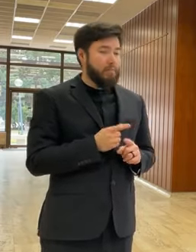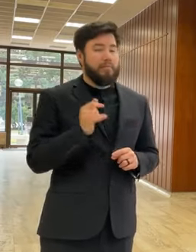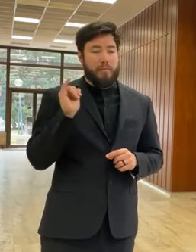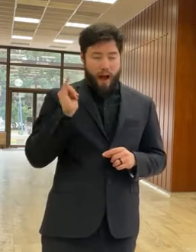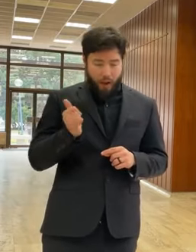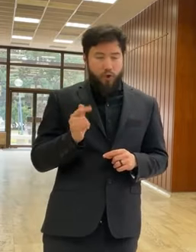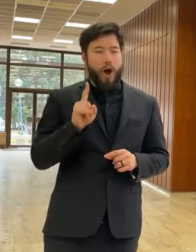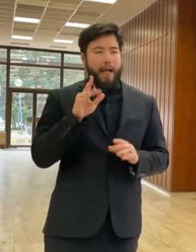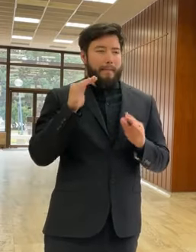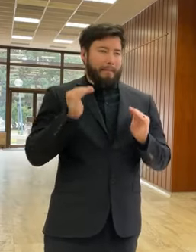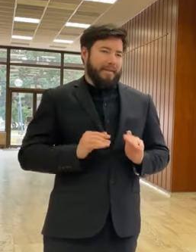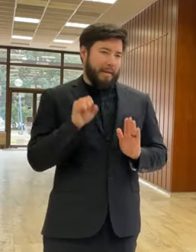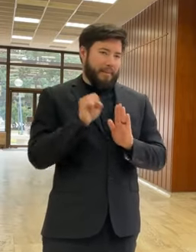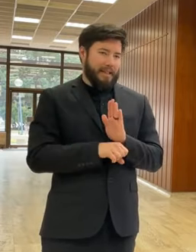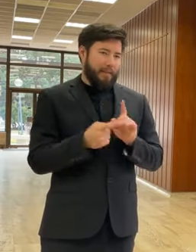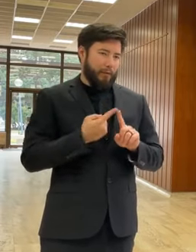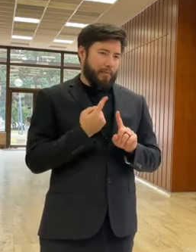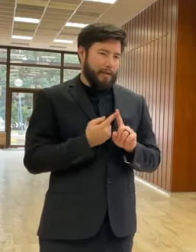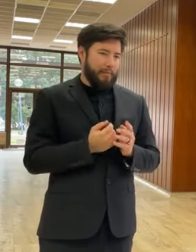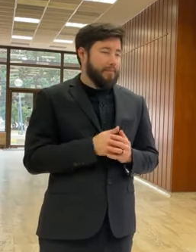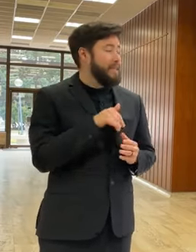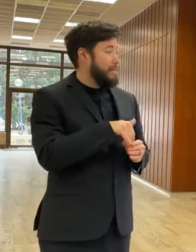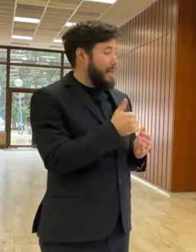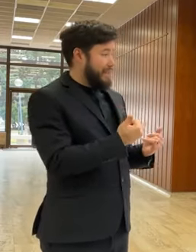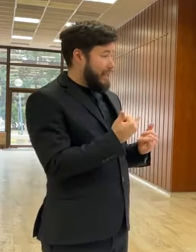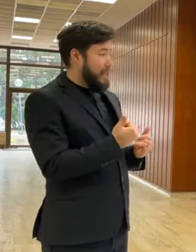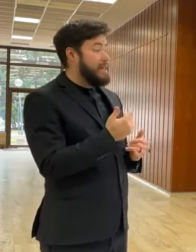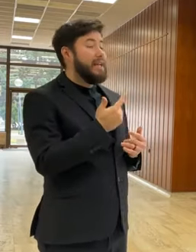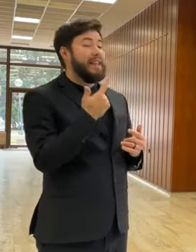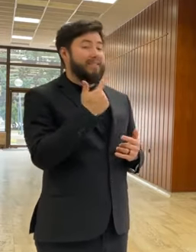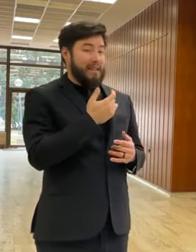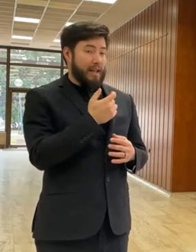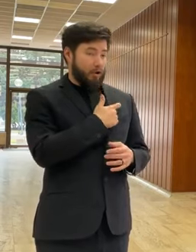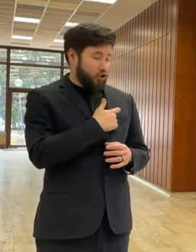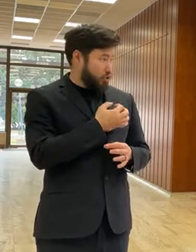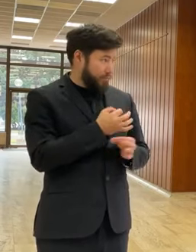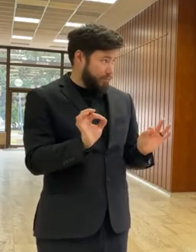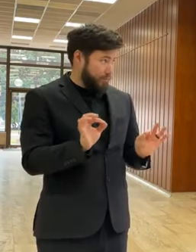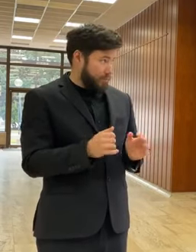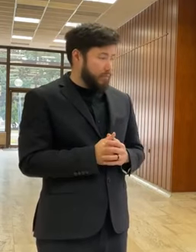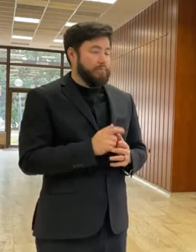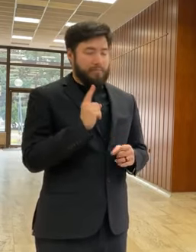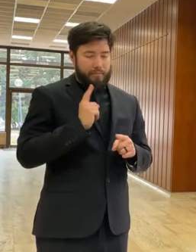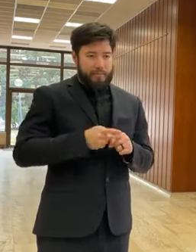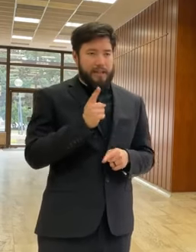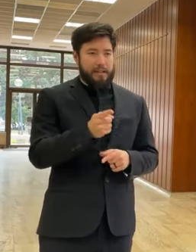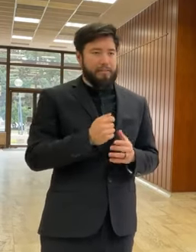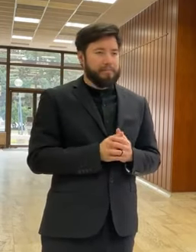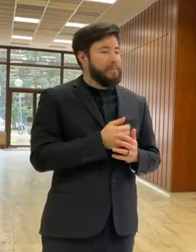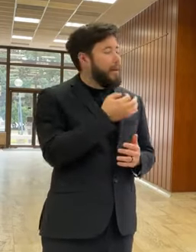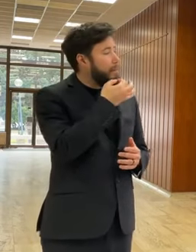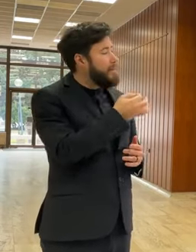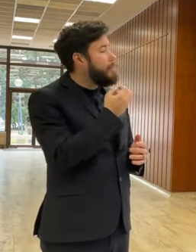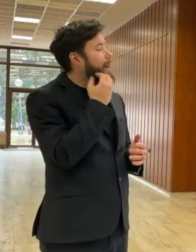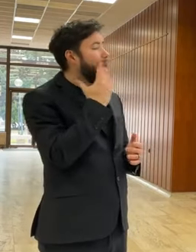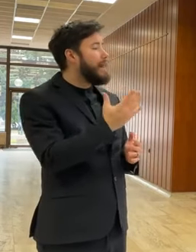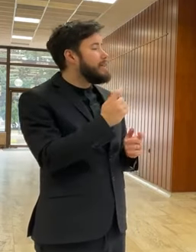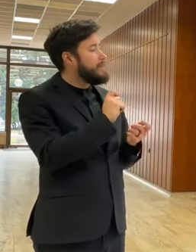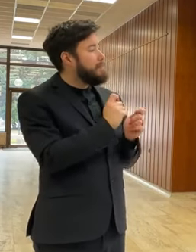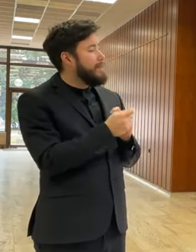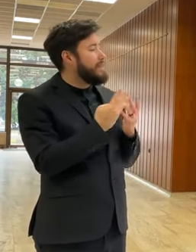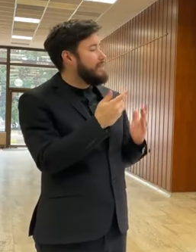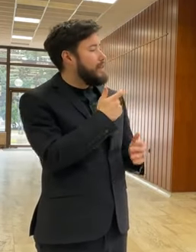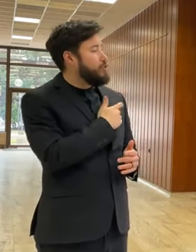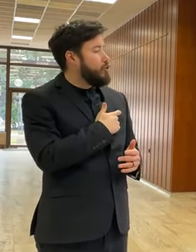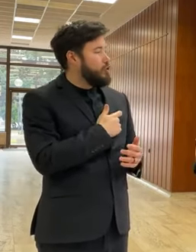potom také prísne. Čiže teraz to funguje tak, že 20 roční najskôr môžu ísť? Tak, presne tak. A kedy to bude teda v platnosti? Odkedy budú môcť takto fungovať tie